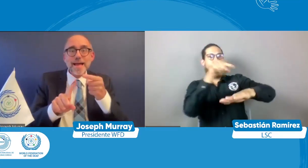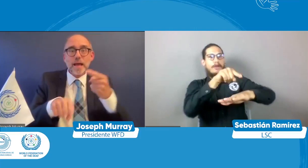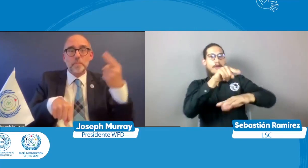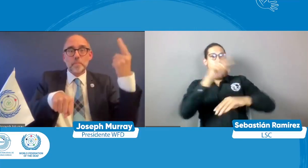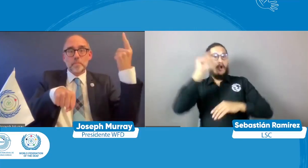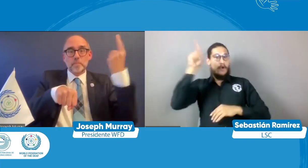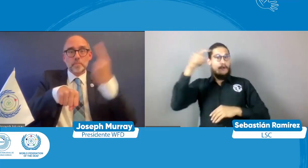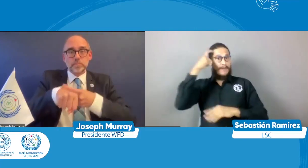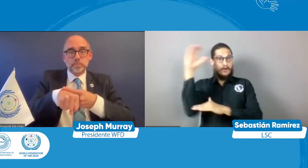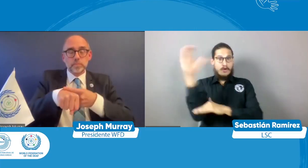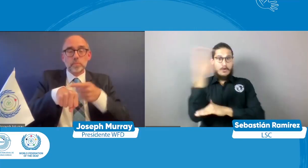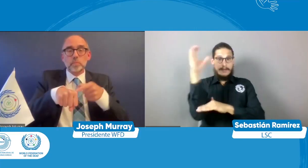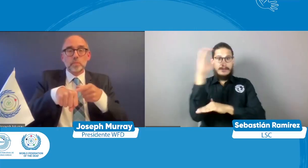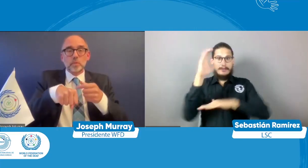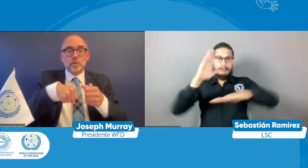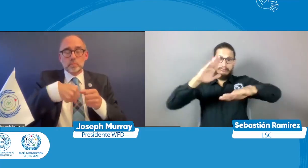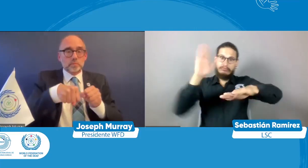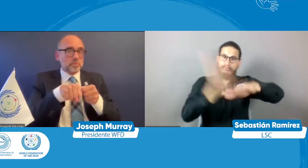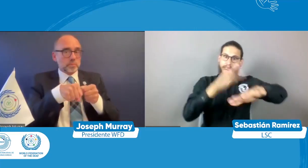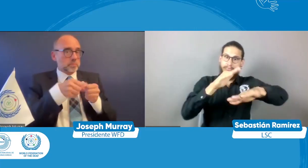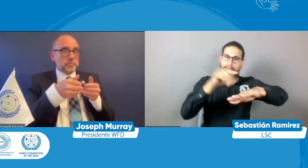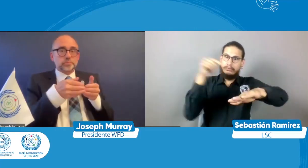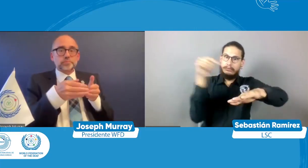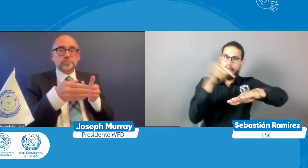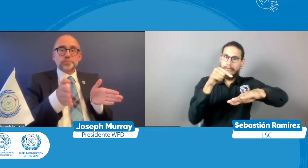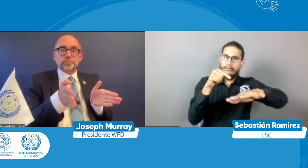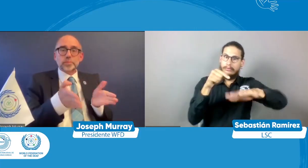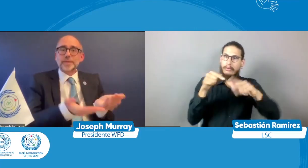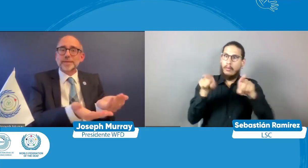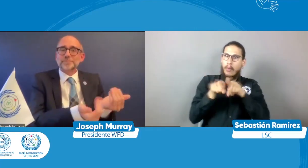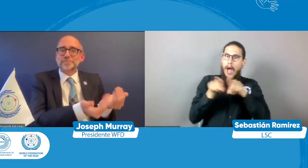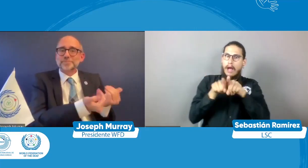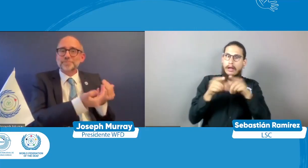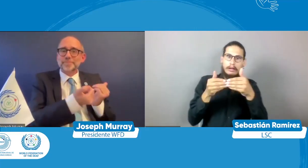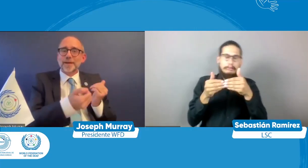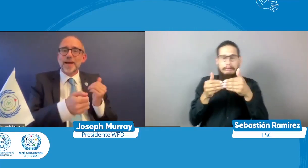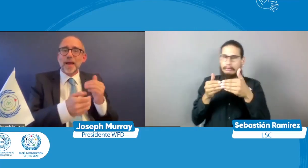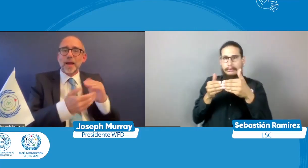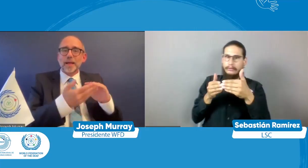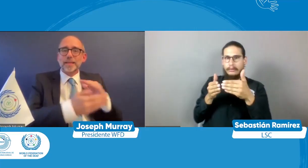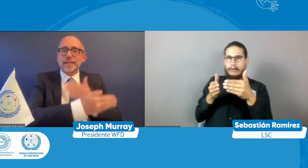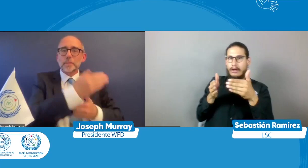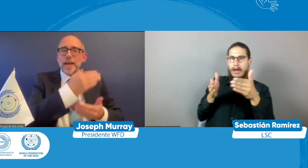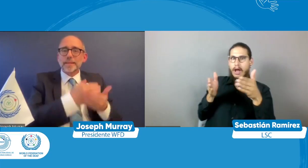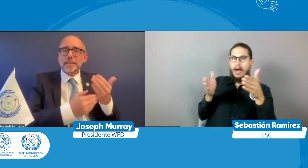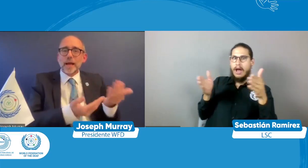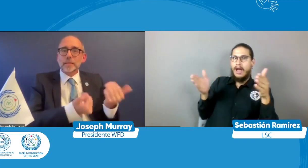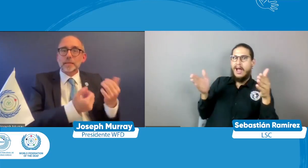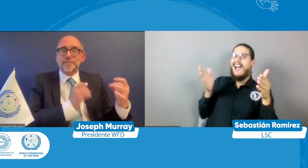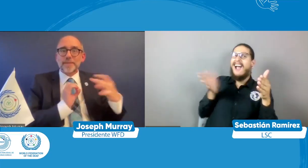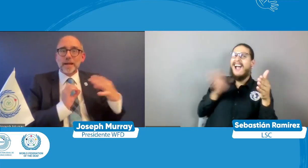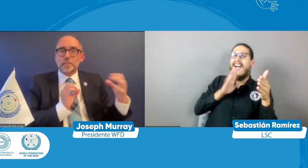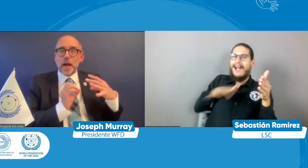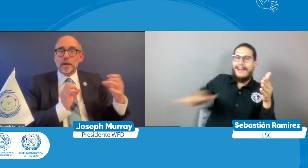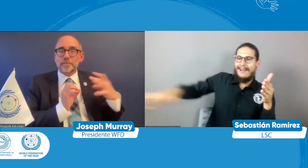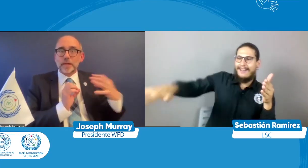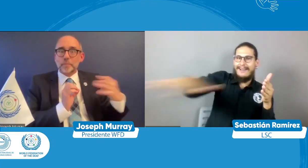Unidas da este mandato a los estados parte y que